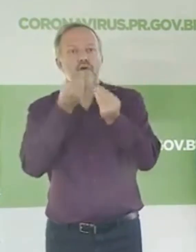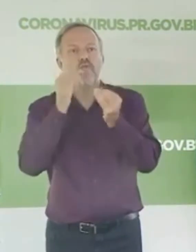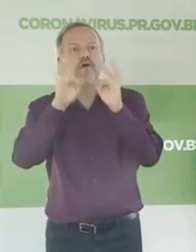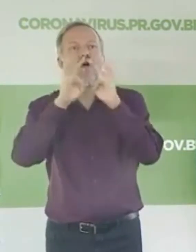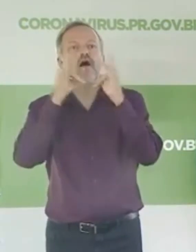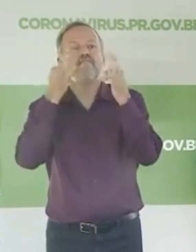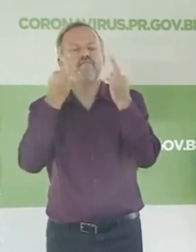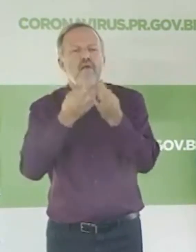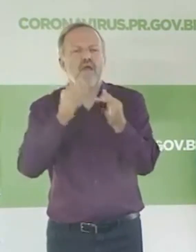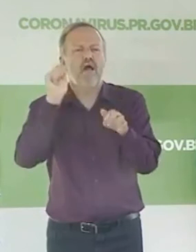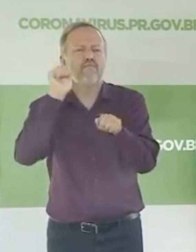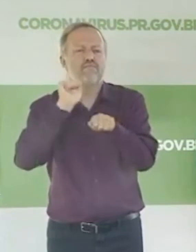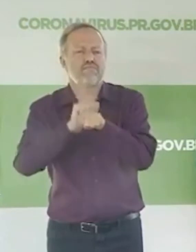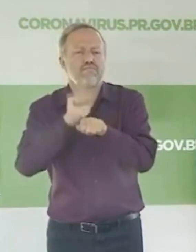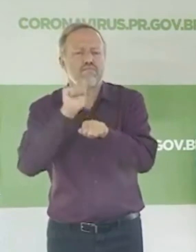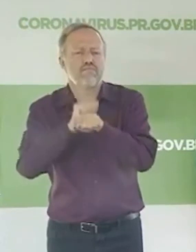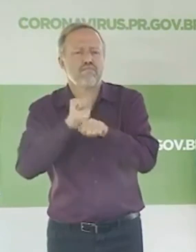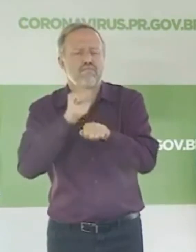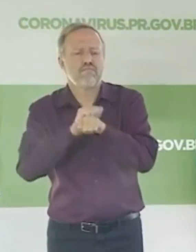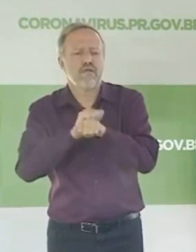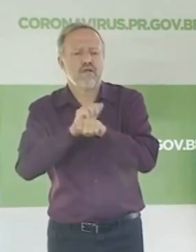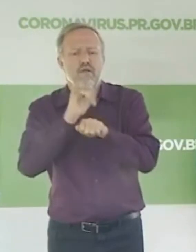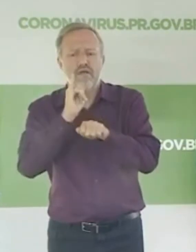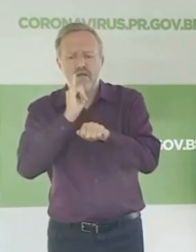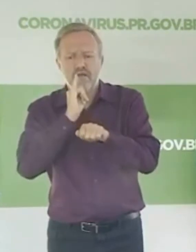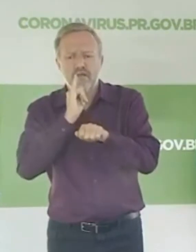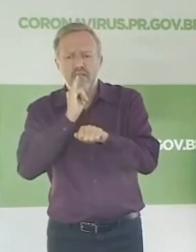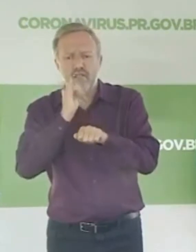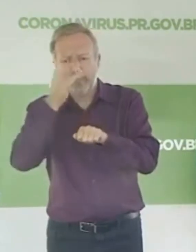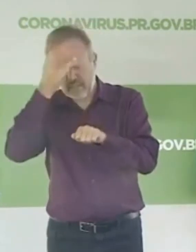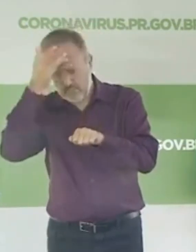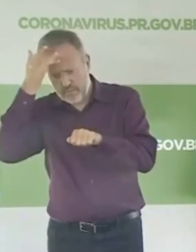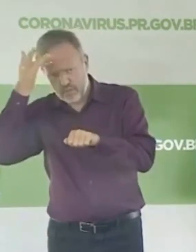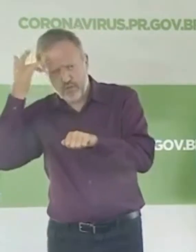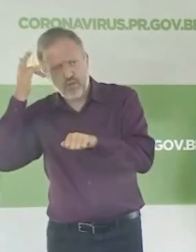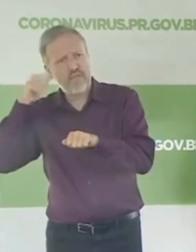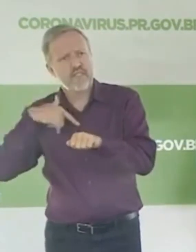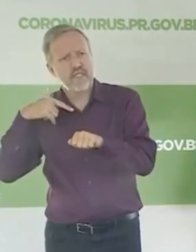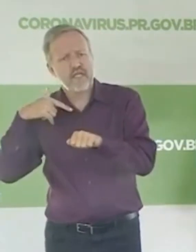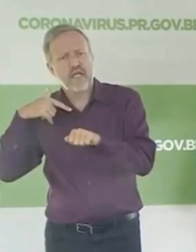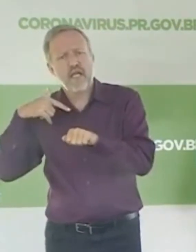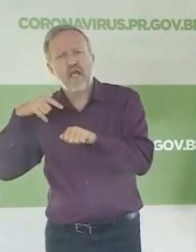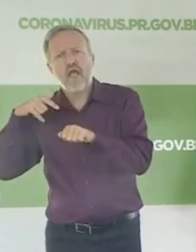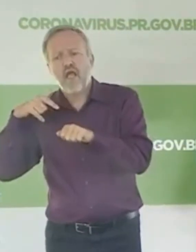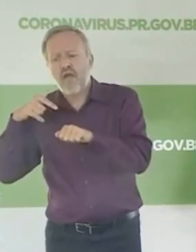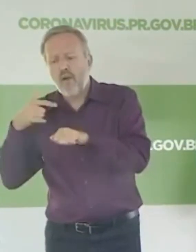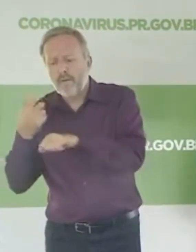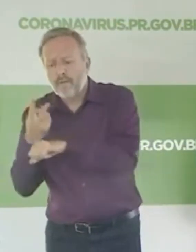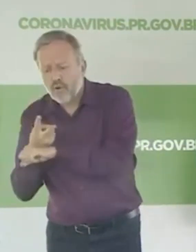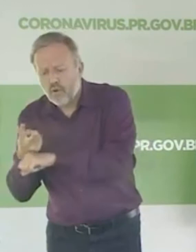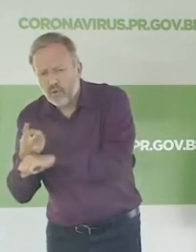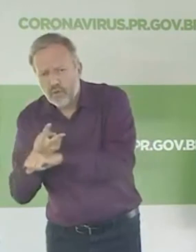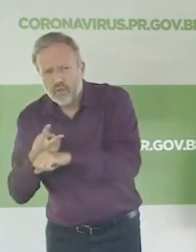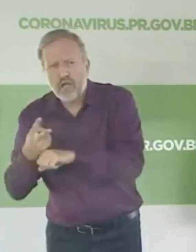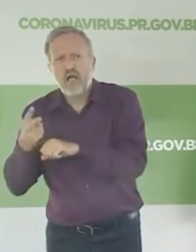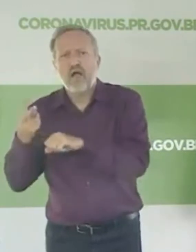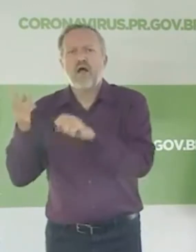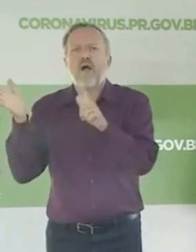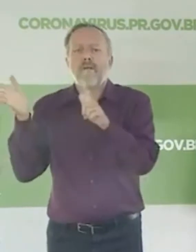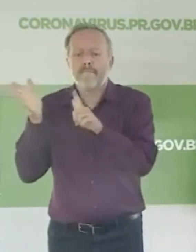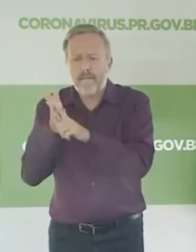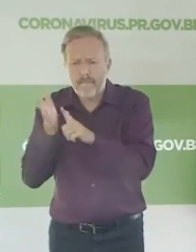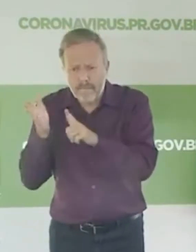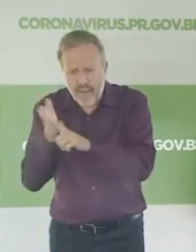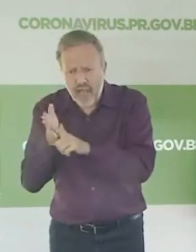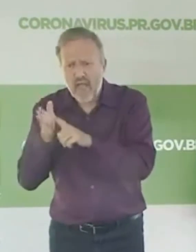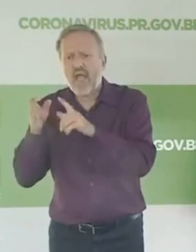renda, como, por exemplo, a do catador de recicláveis? E as famílias que moram em comunidades carentes, vai haver algum tipo de Bolsa Família